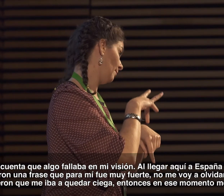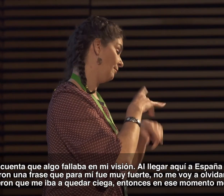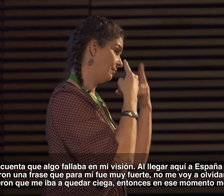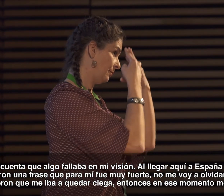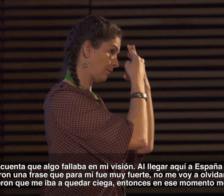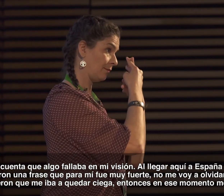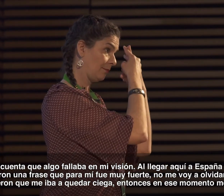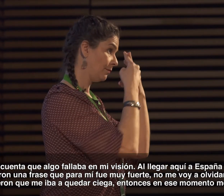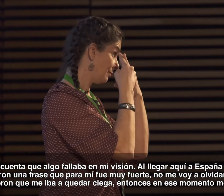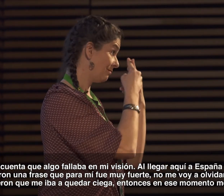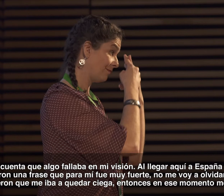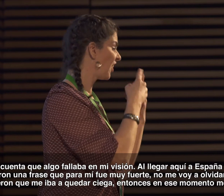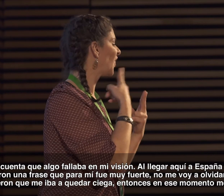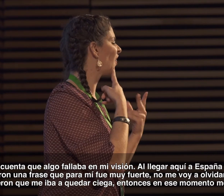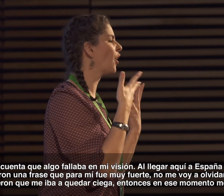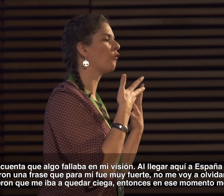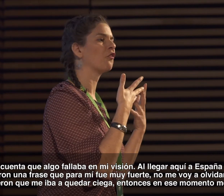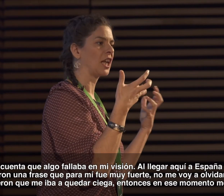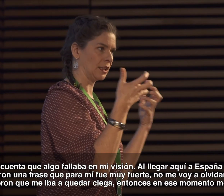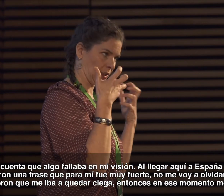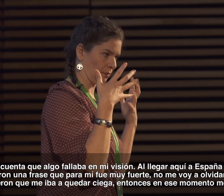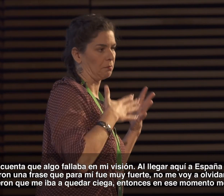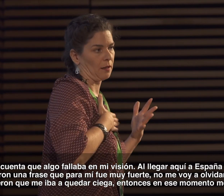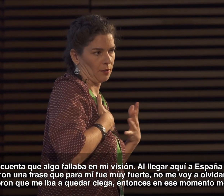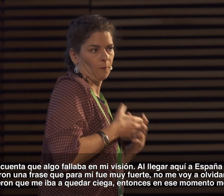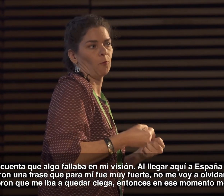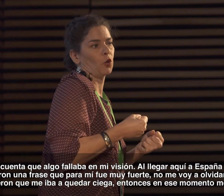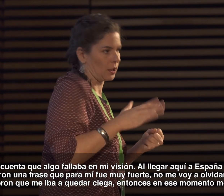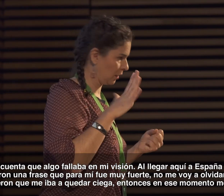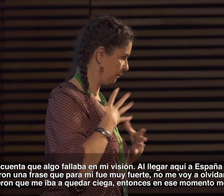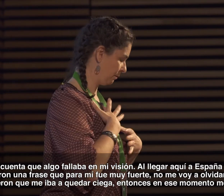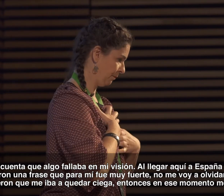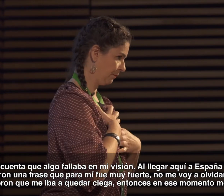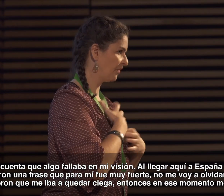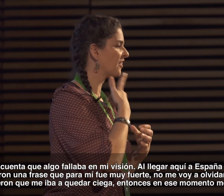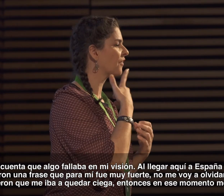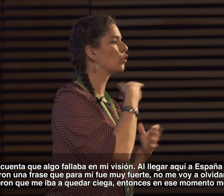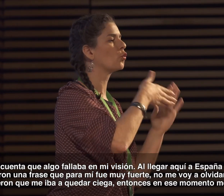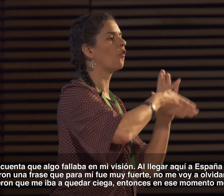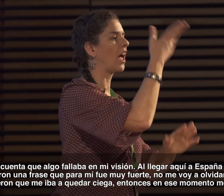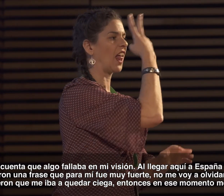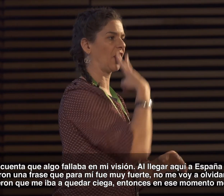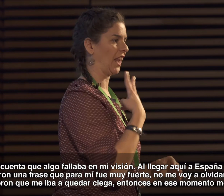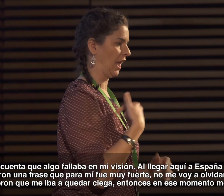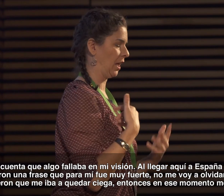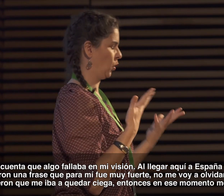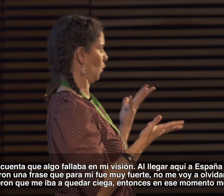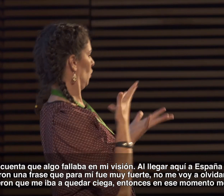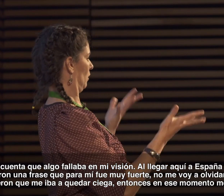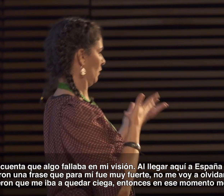llegar aquí a España, fui al oculista y me dijeron una frase que para mí fue muy fuerte y que no me voy a olvidar nunca de ella. Me dijeron que me iba a